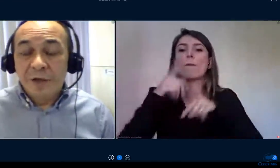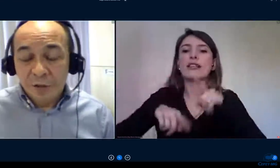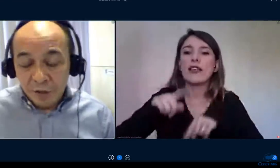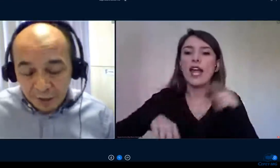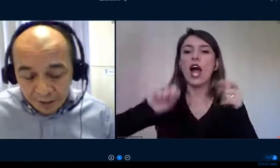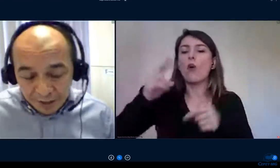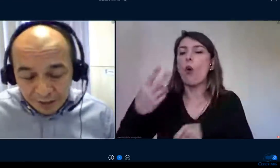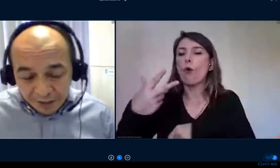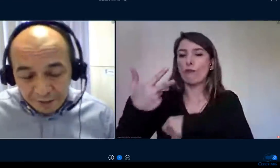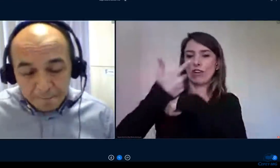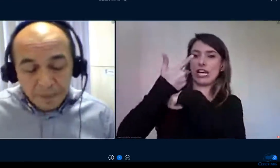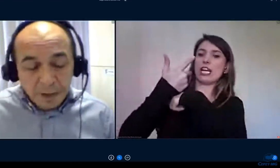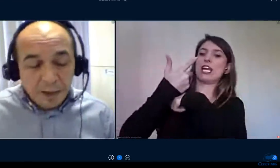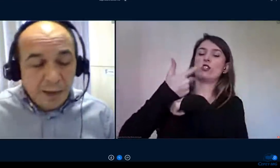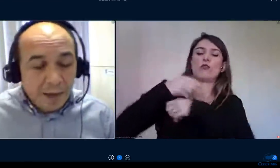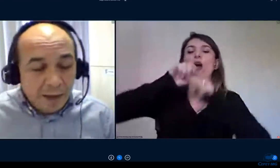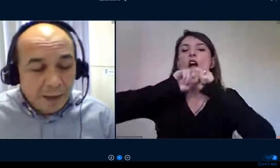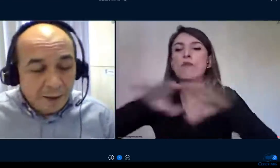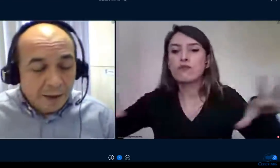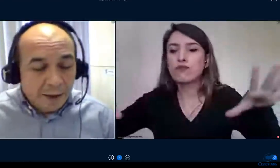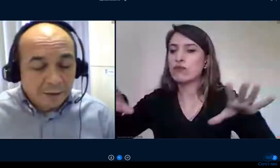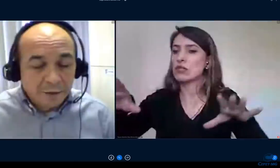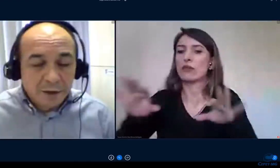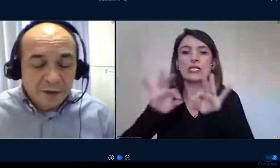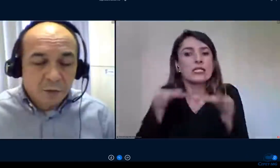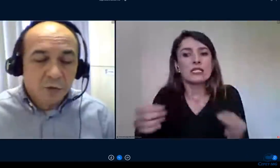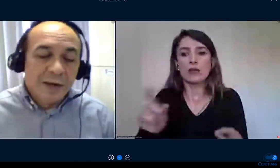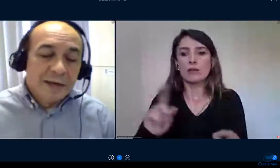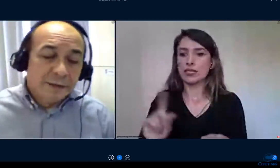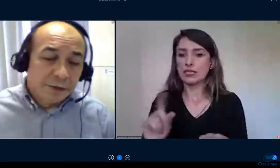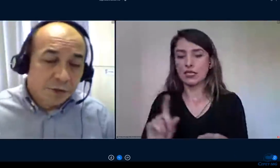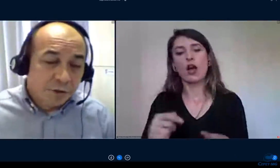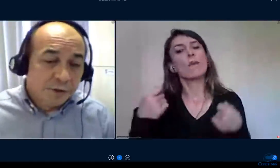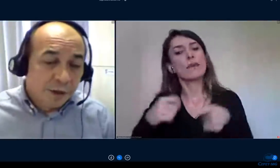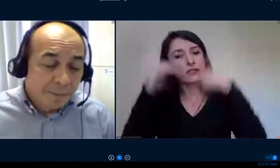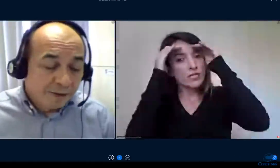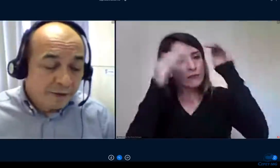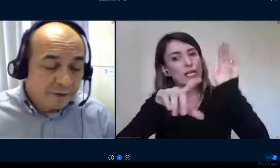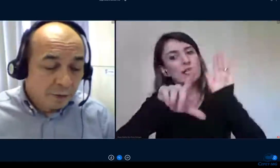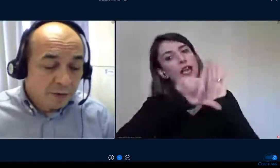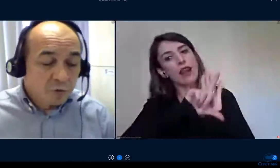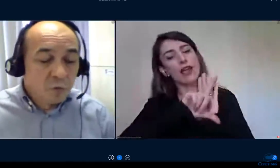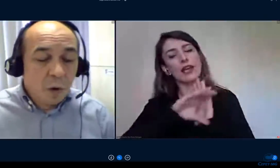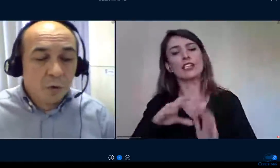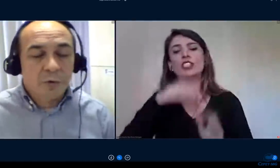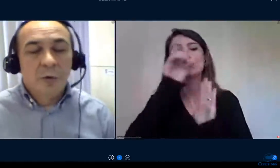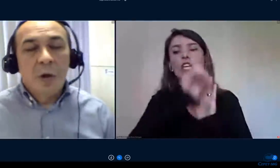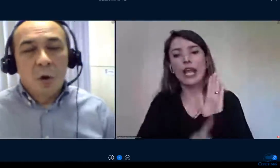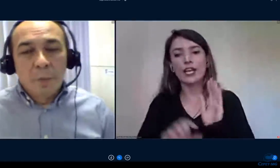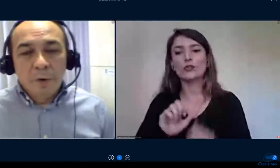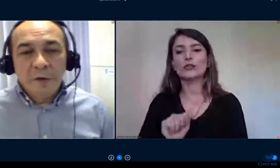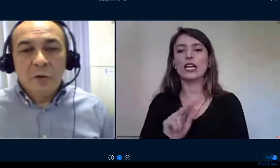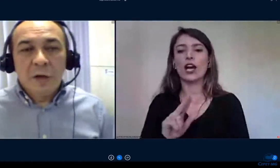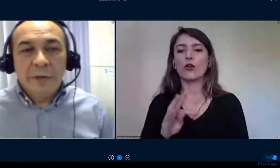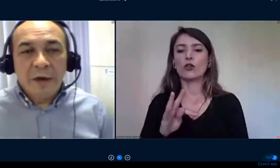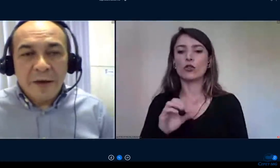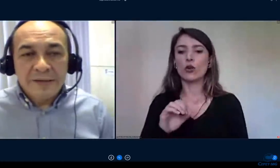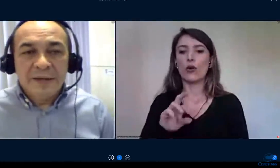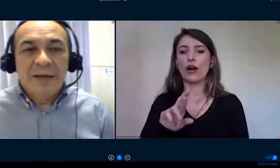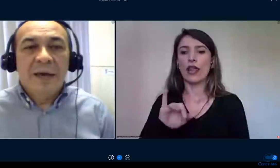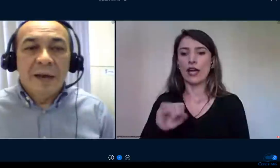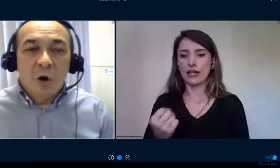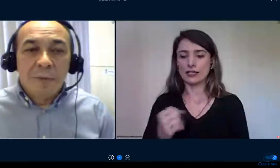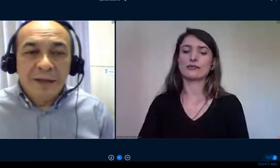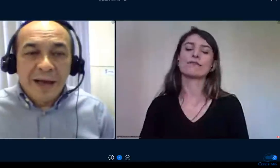transparente na lei de direitos autorais e que a gente chama a atenção disso. Um outro, o professor não quer